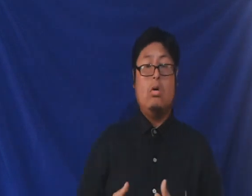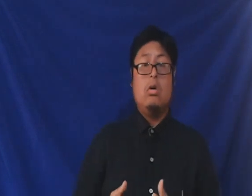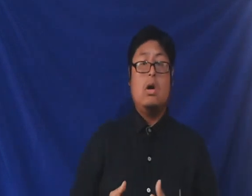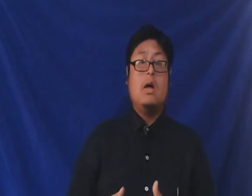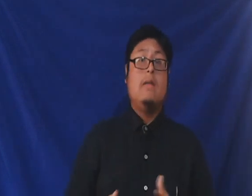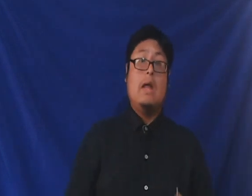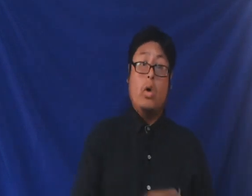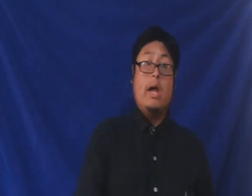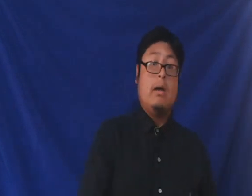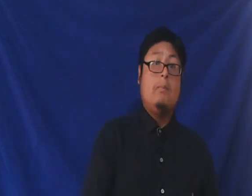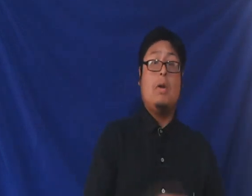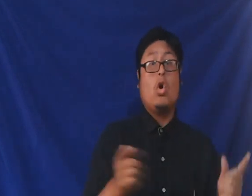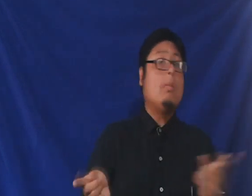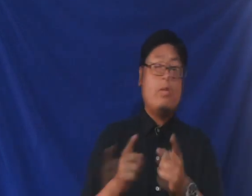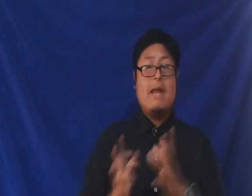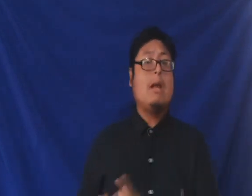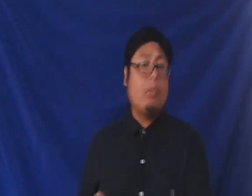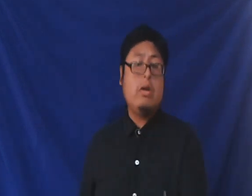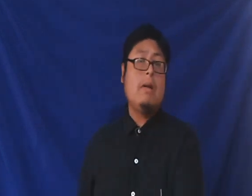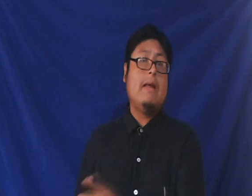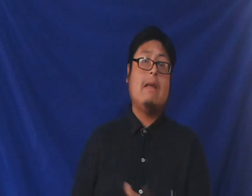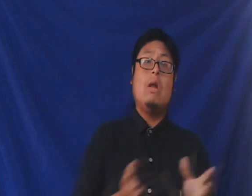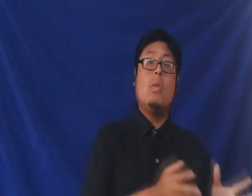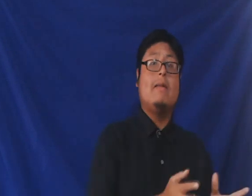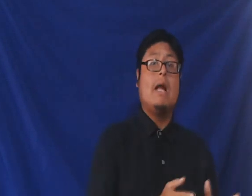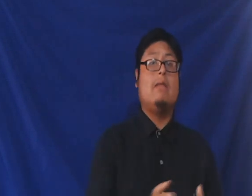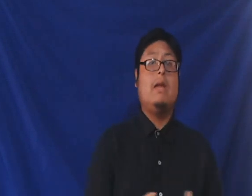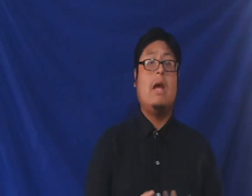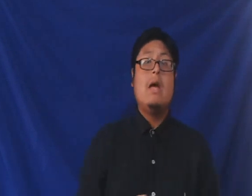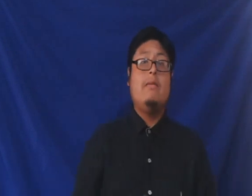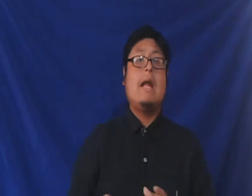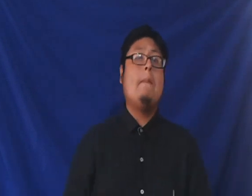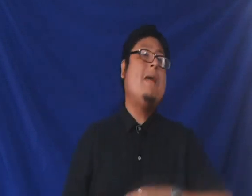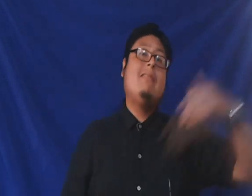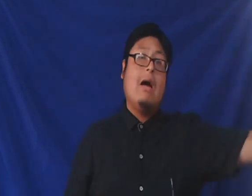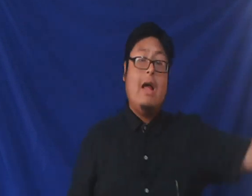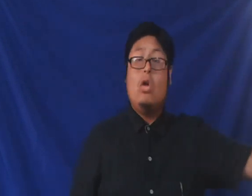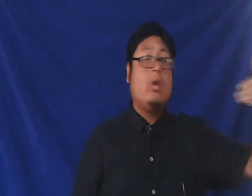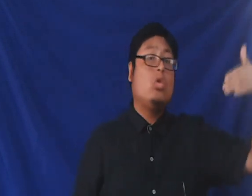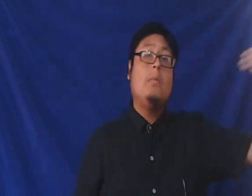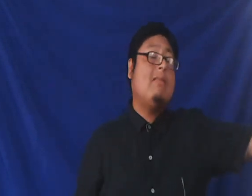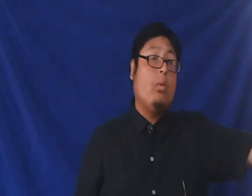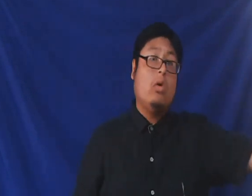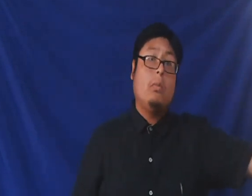de Noé, pero como podría ser posible de que se lo matara, si era el otro era su bisabuelo, no